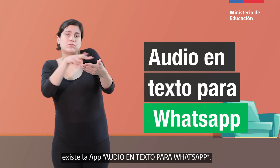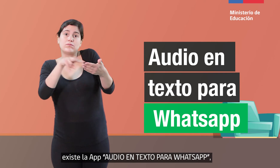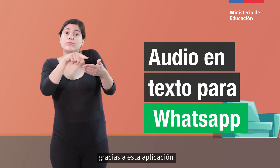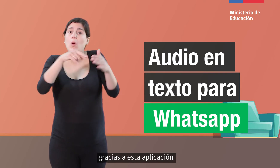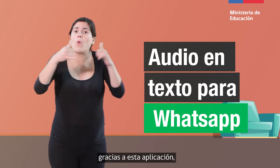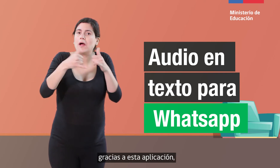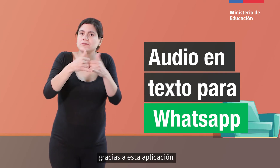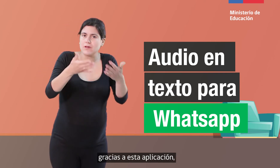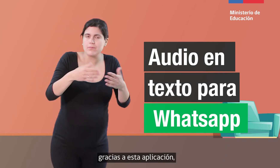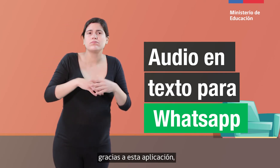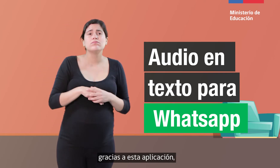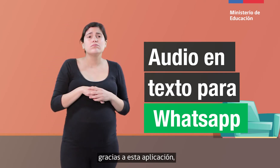Gracias a esta aplicación,